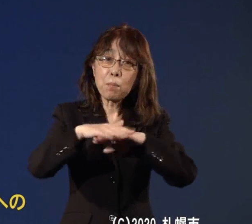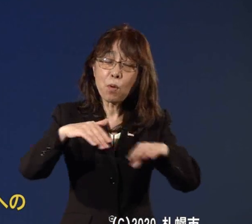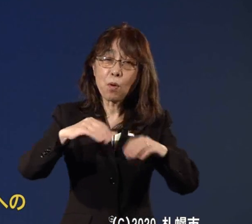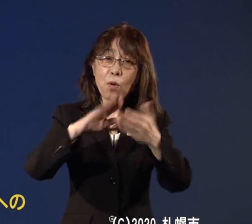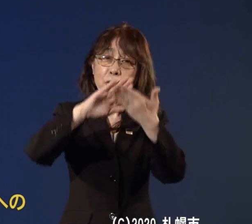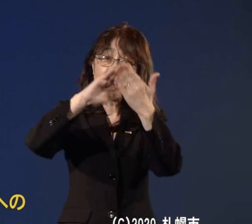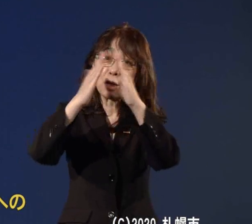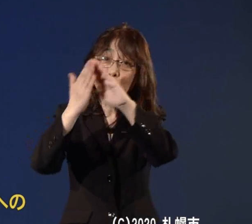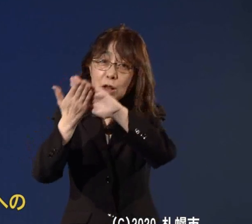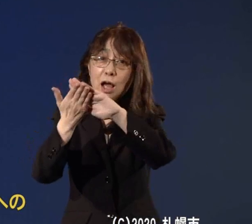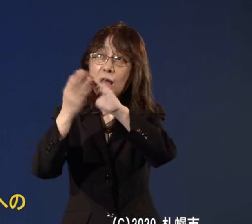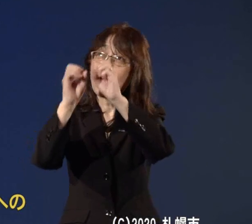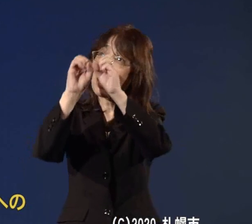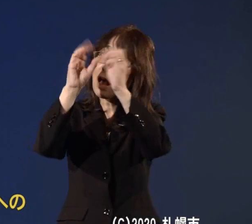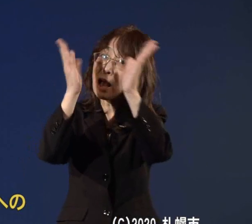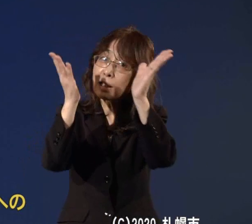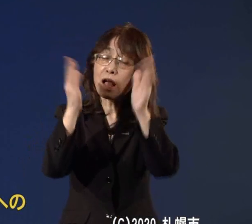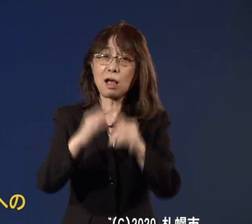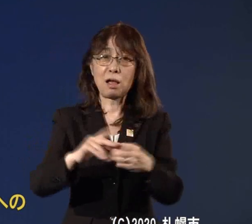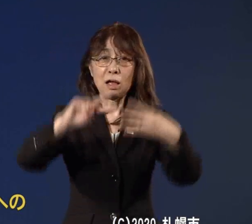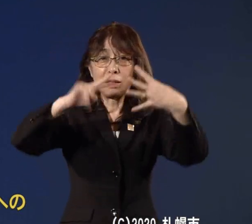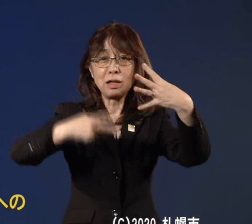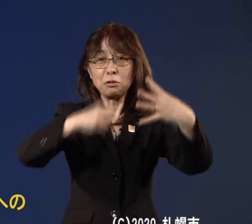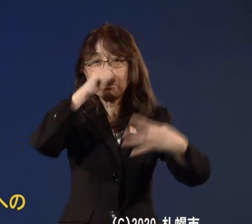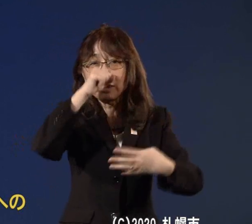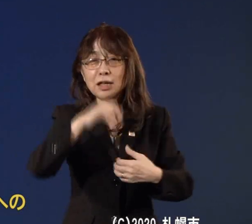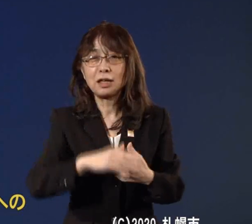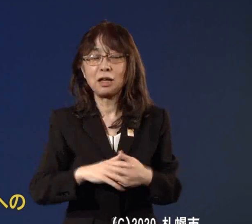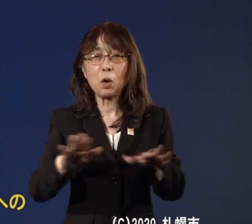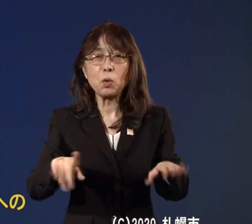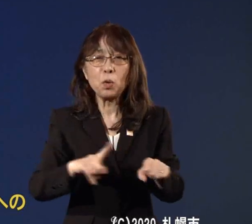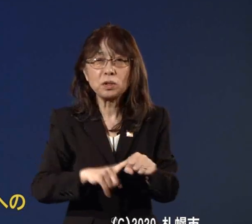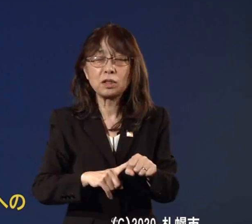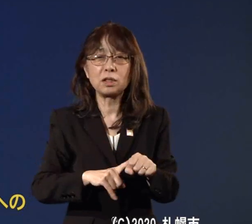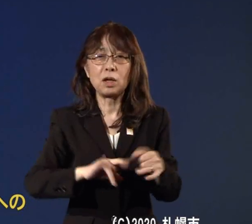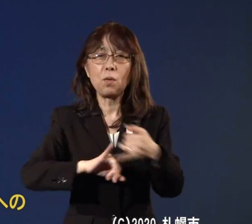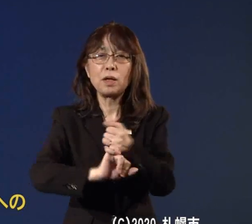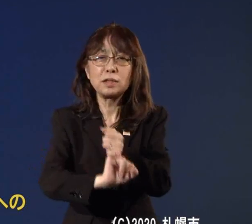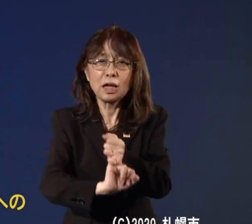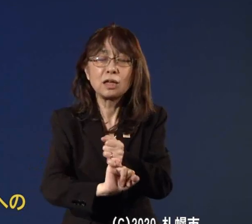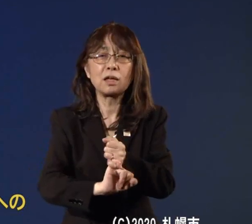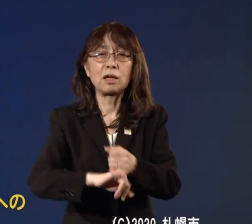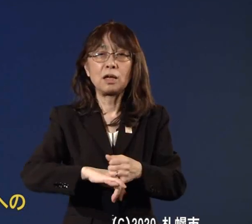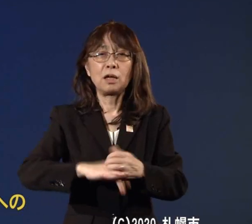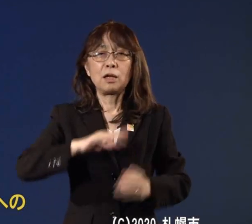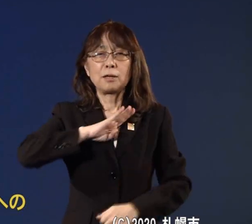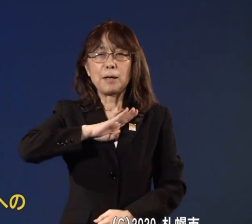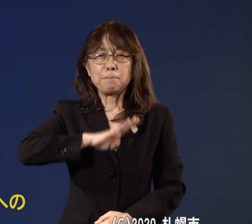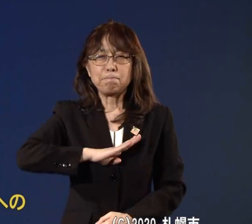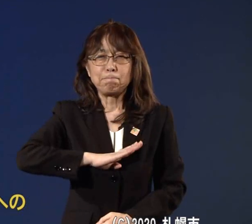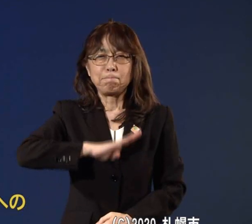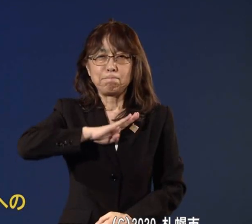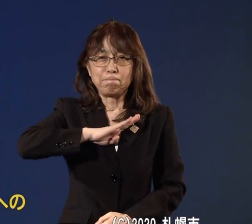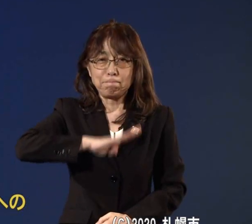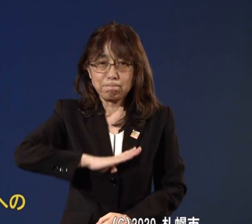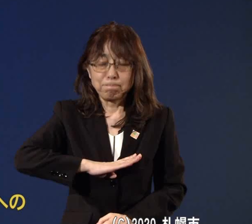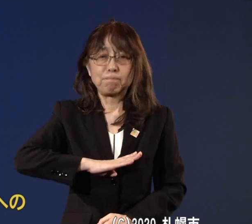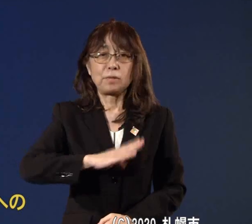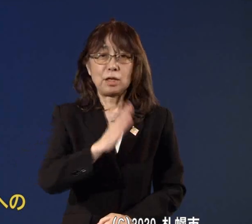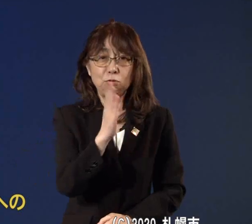しましていい季節なんでありますけれども今年はぜひこれは我慢をしていただきたいというふうに思いますすでに